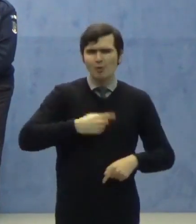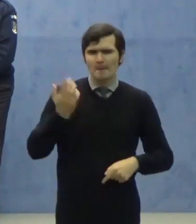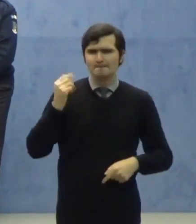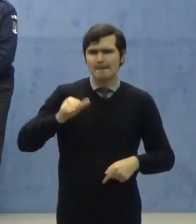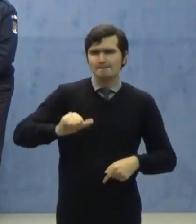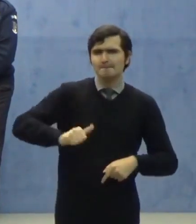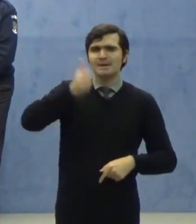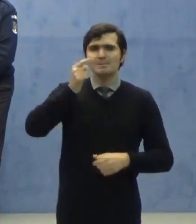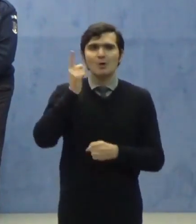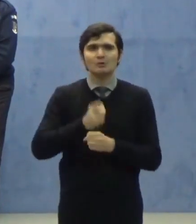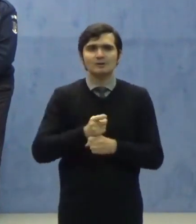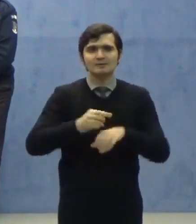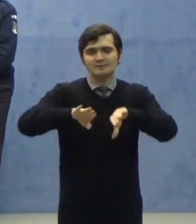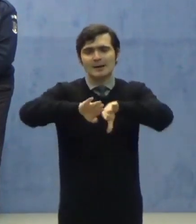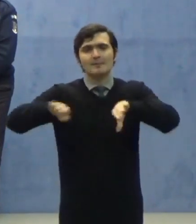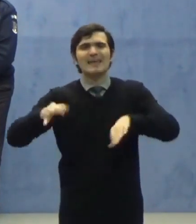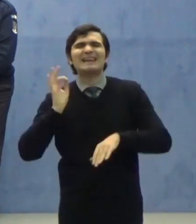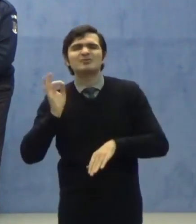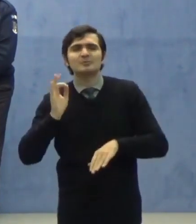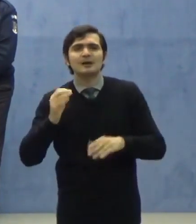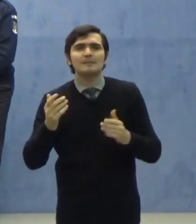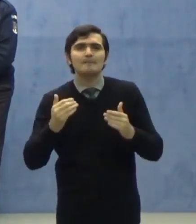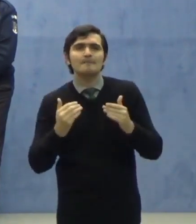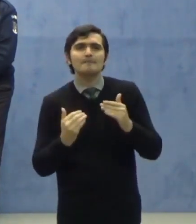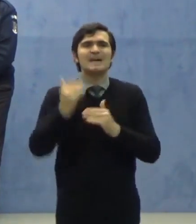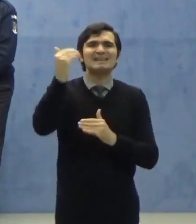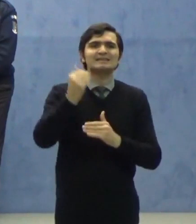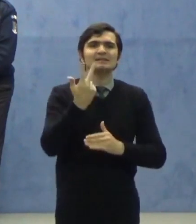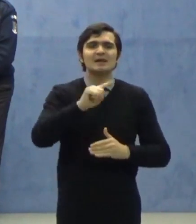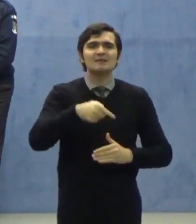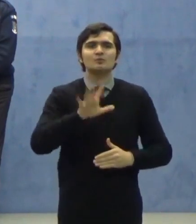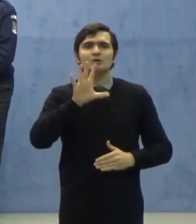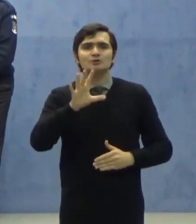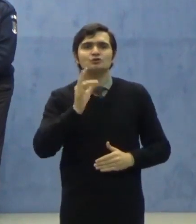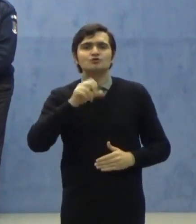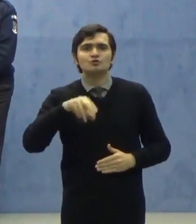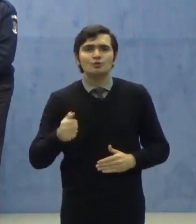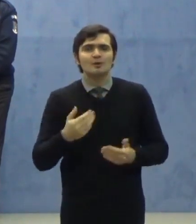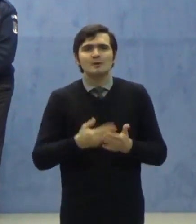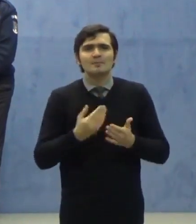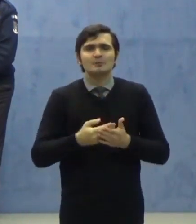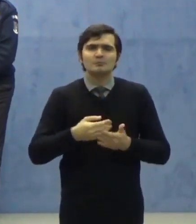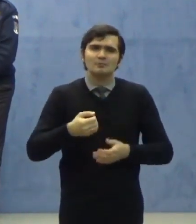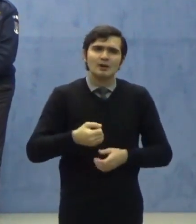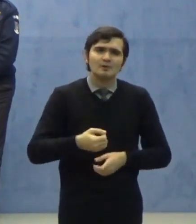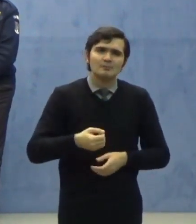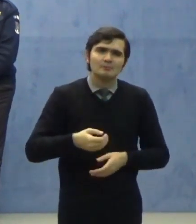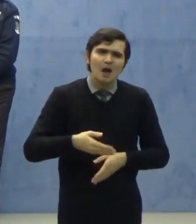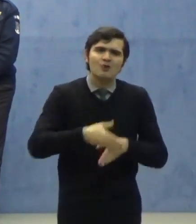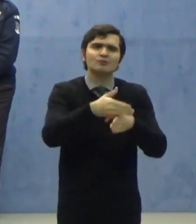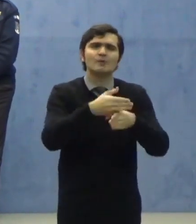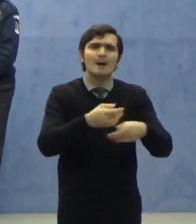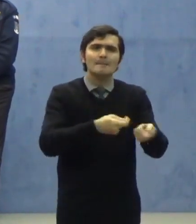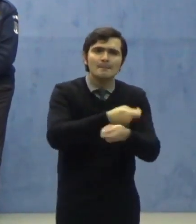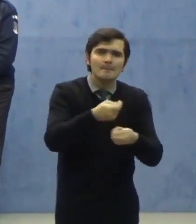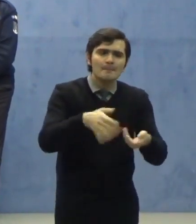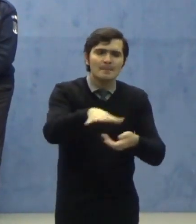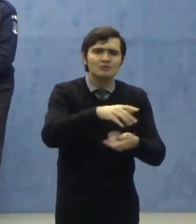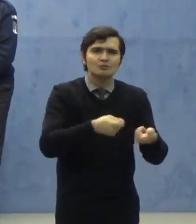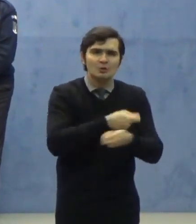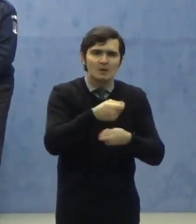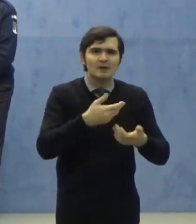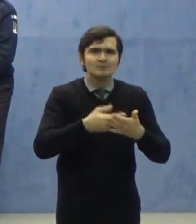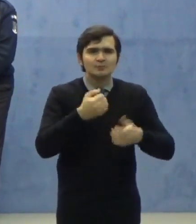am exceptat doar ce este peste 3,5 tone și pentru a veni în sprijinul mediului de afaceri, pentru a susține